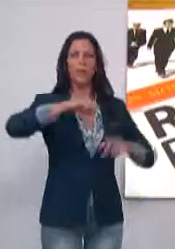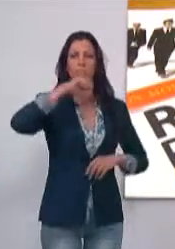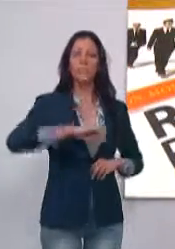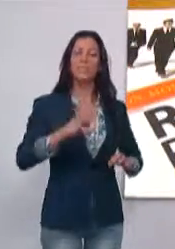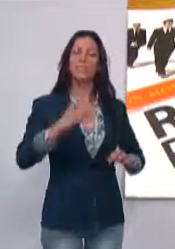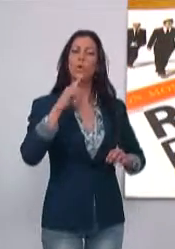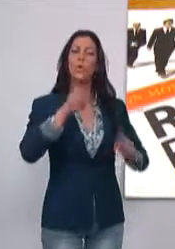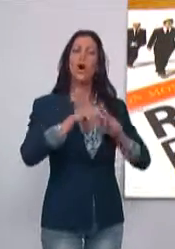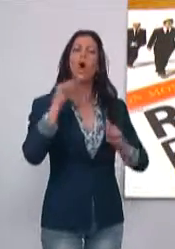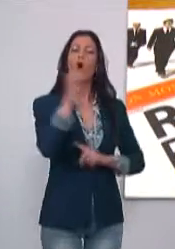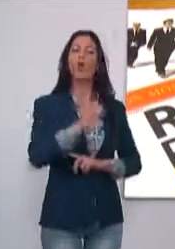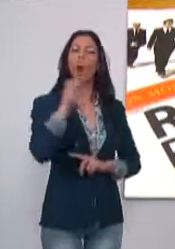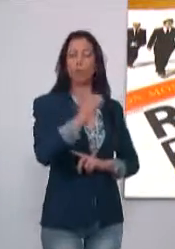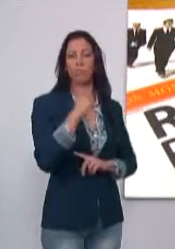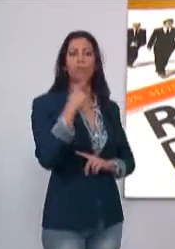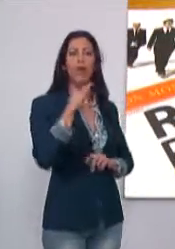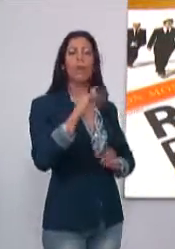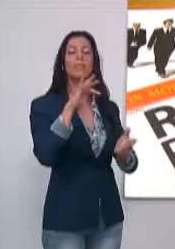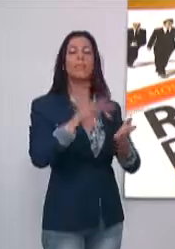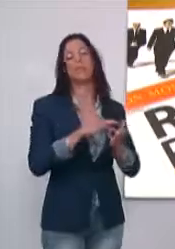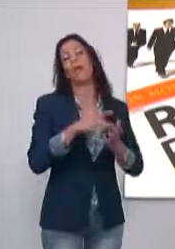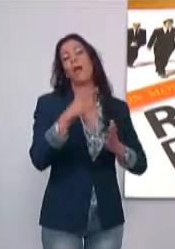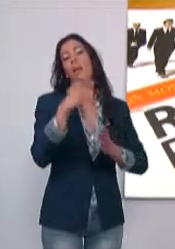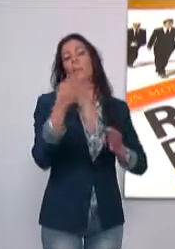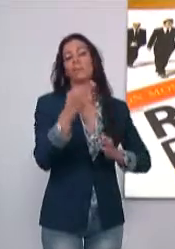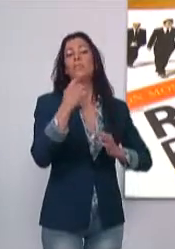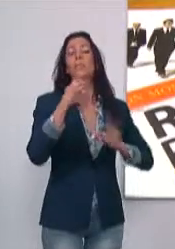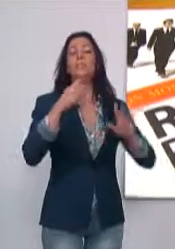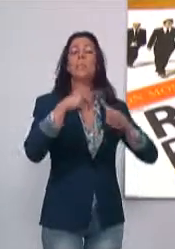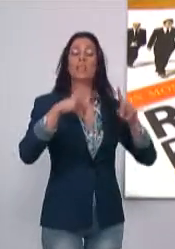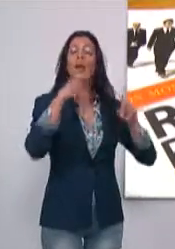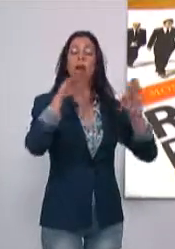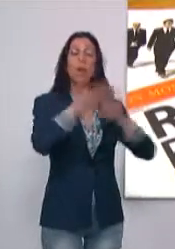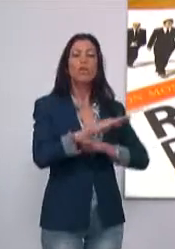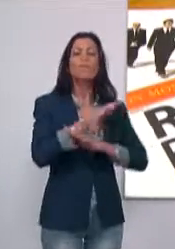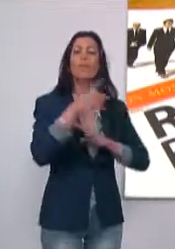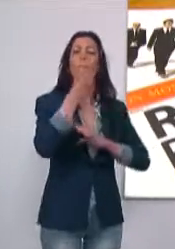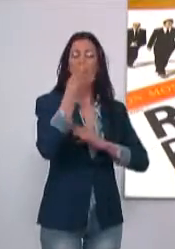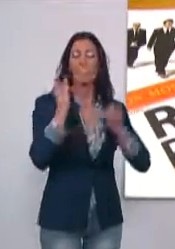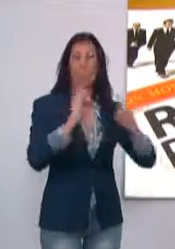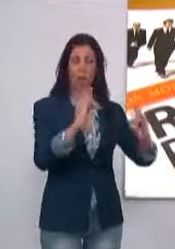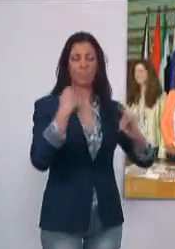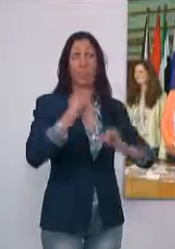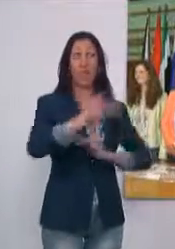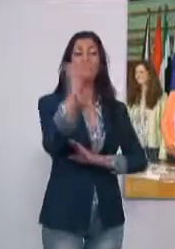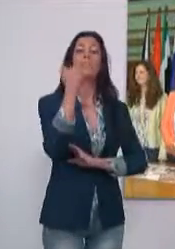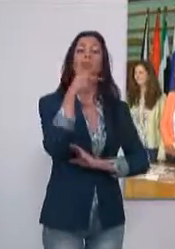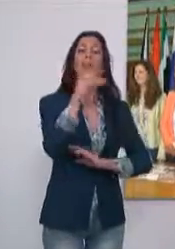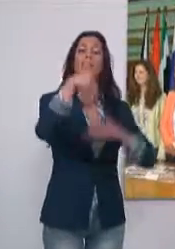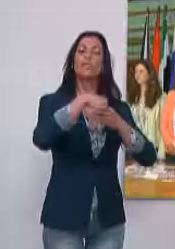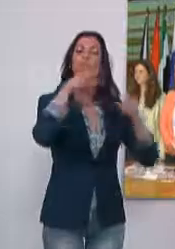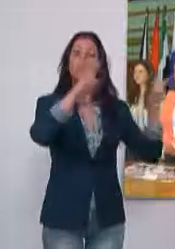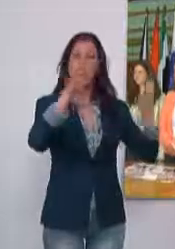Lo amante del rock tiene una cita el sábado a partir de las 10 y media de la noche en el Paseo de las Esplanadas. El